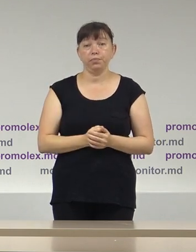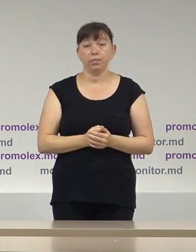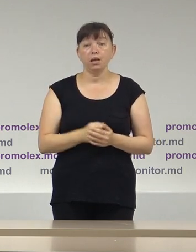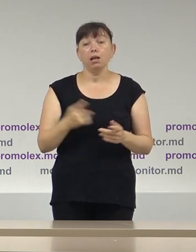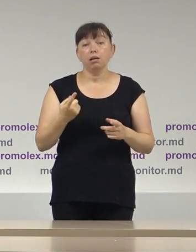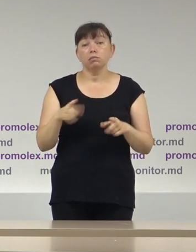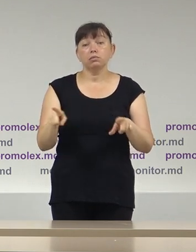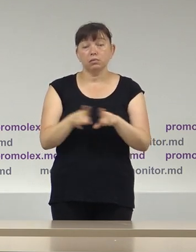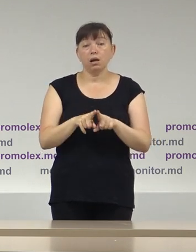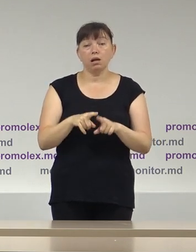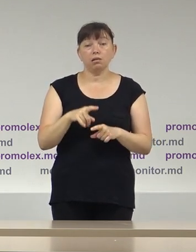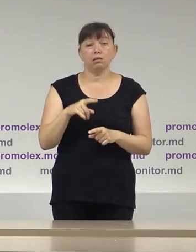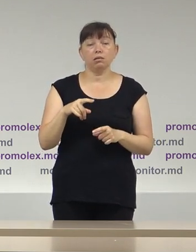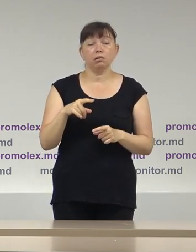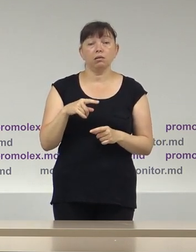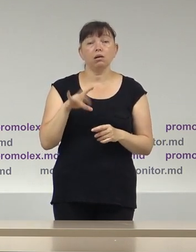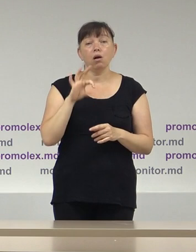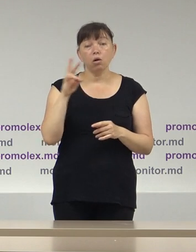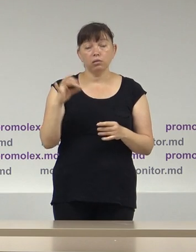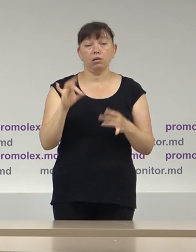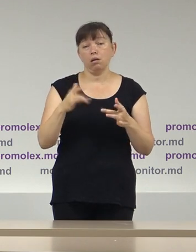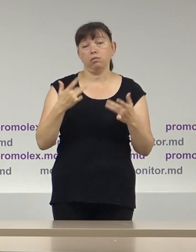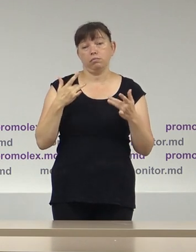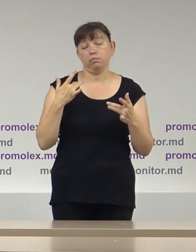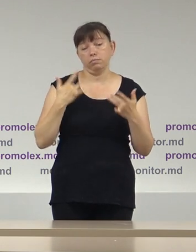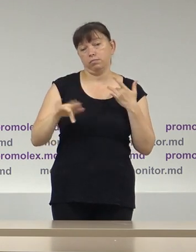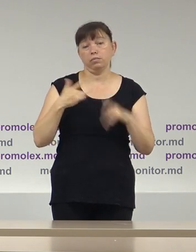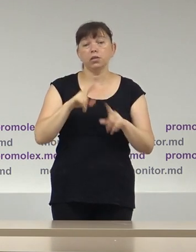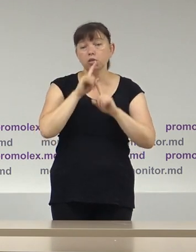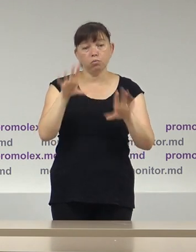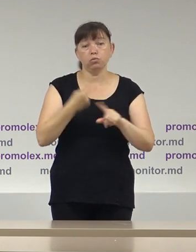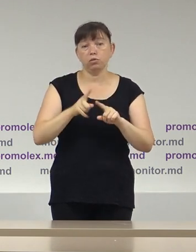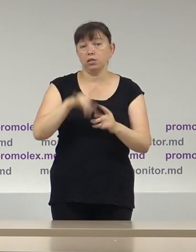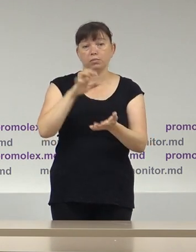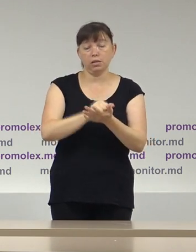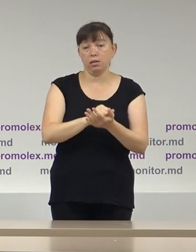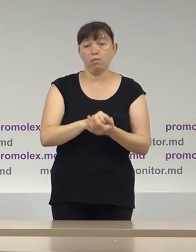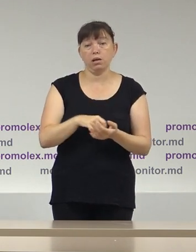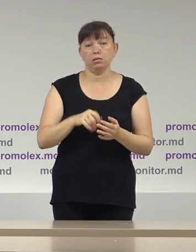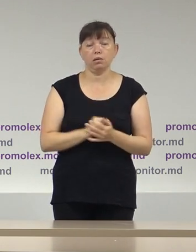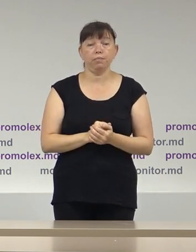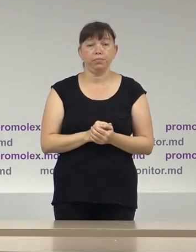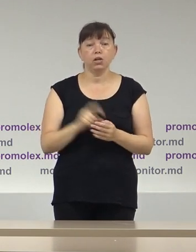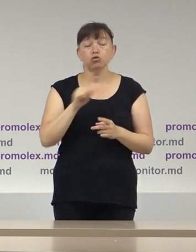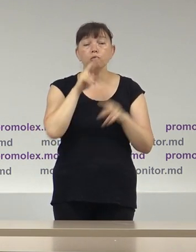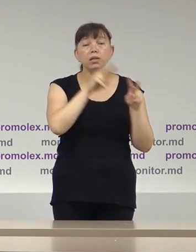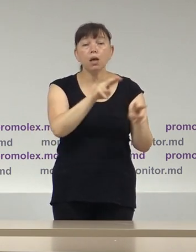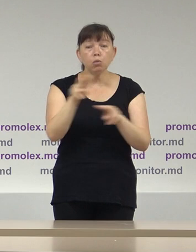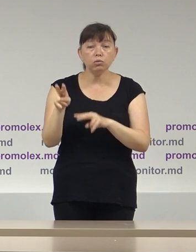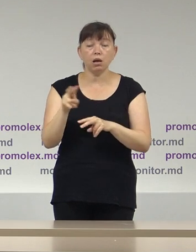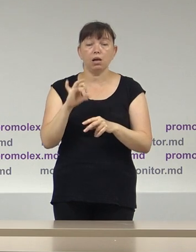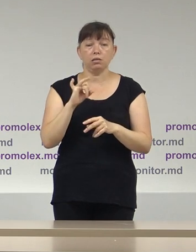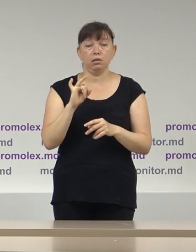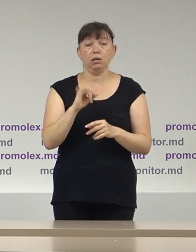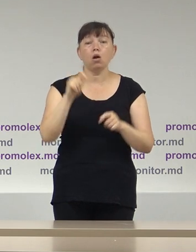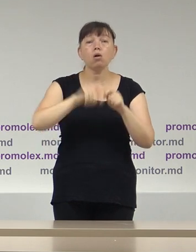Deci, astfel, IGP și-a declinat orice atribuție în ziul alegerilor de a supraveghea și de a